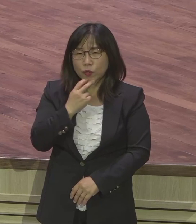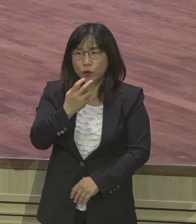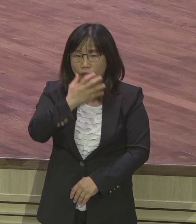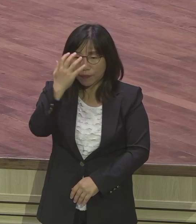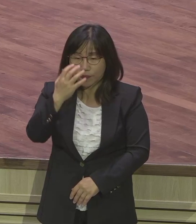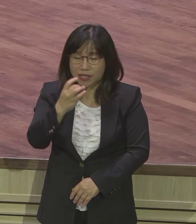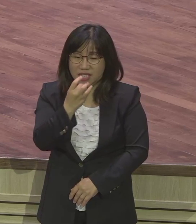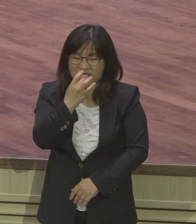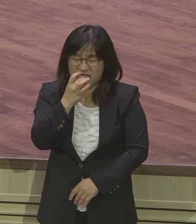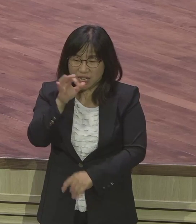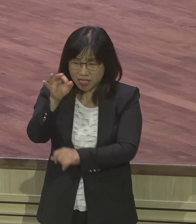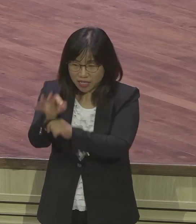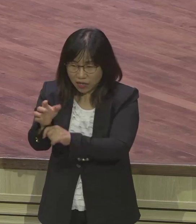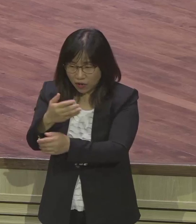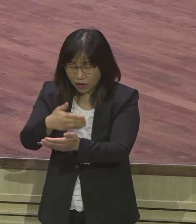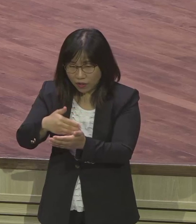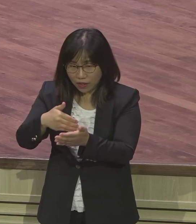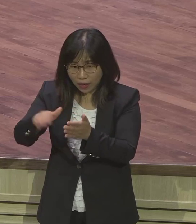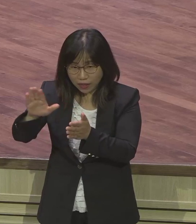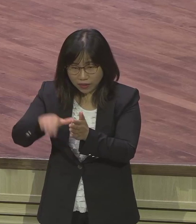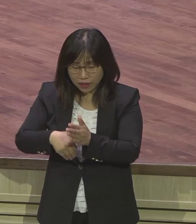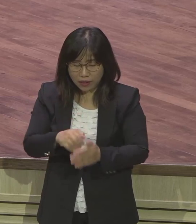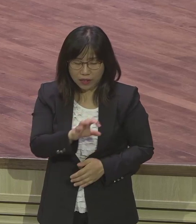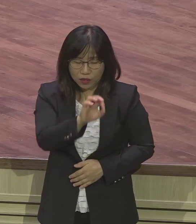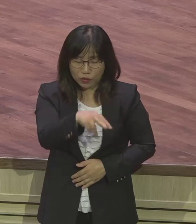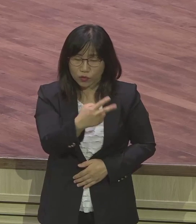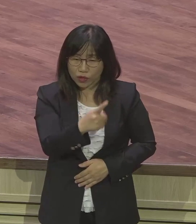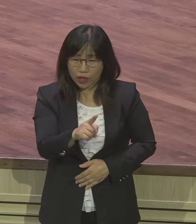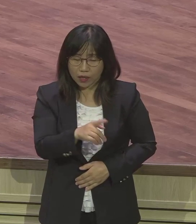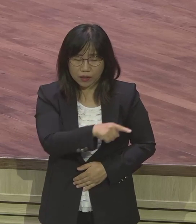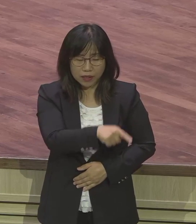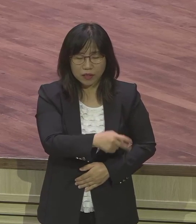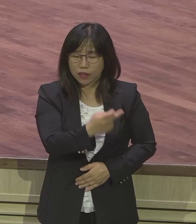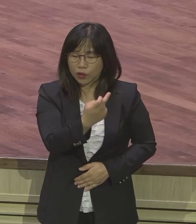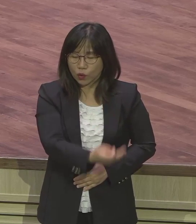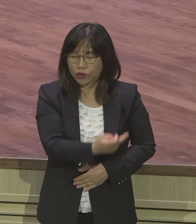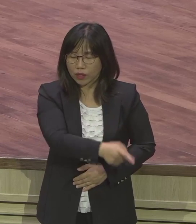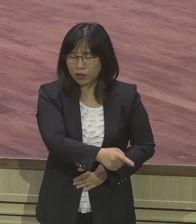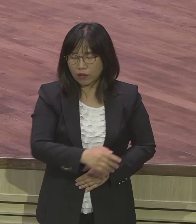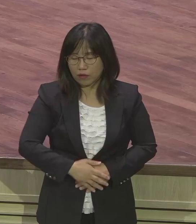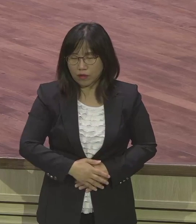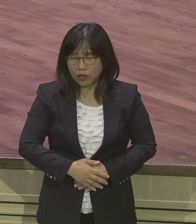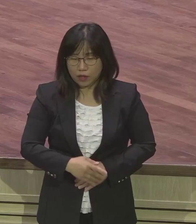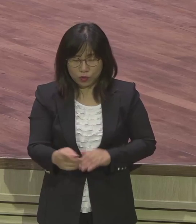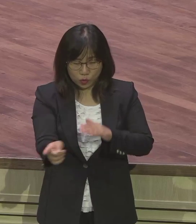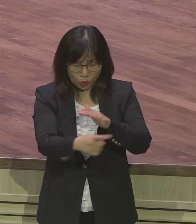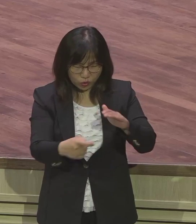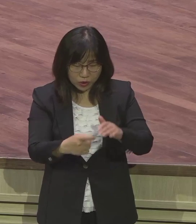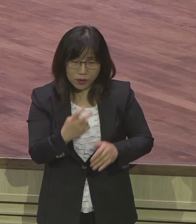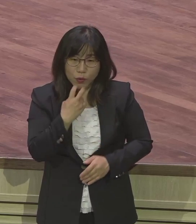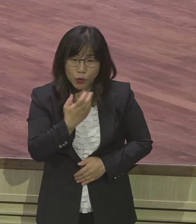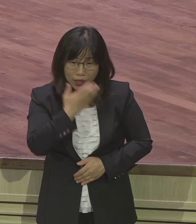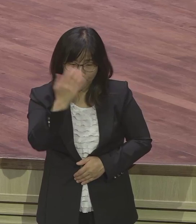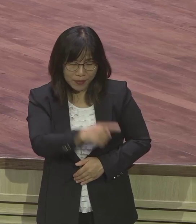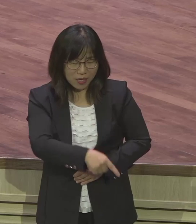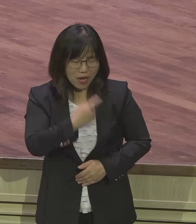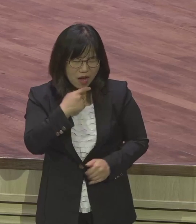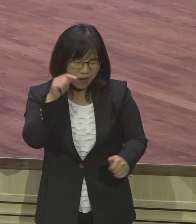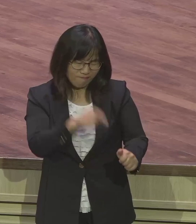요셉이 숨기면서 너 동생 너 도둑질했지 그 도둑질은 요셉이 이렇게 머리를 써가지고